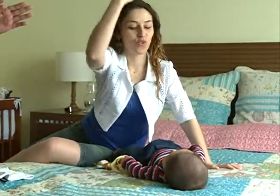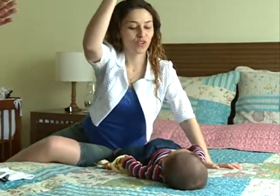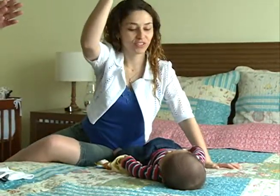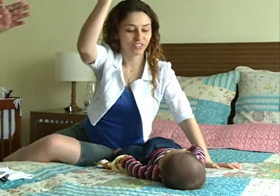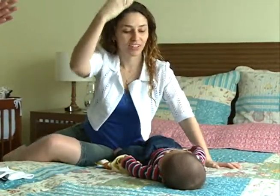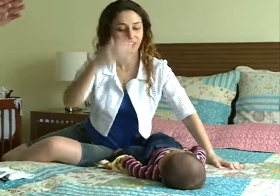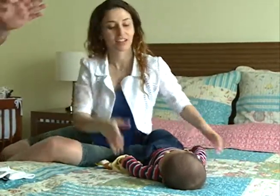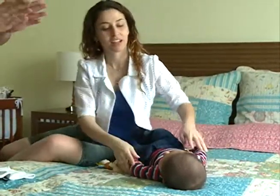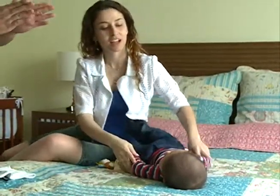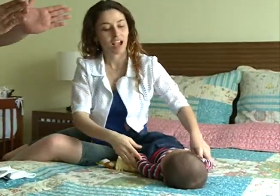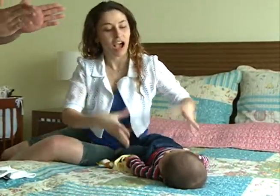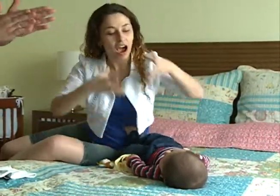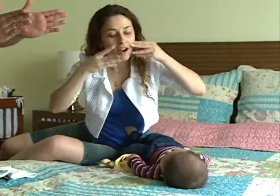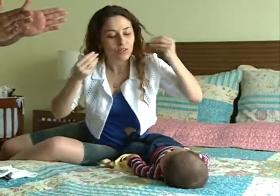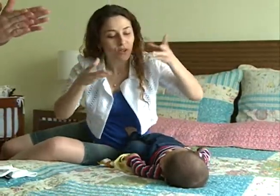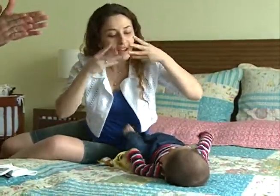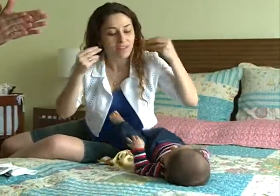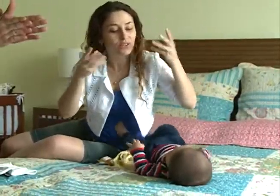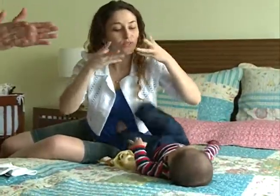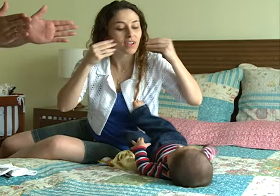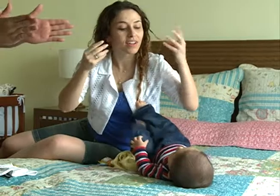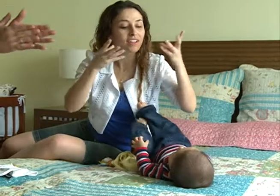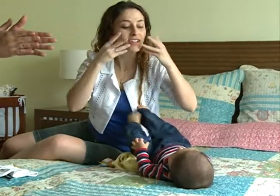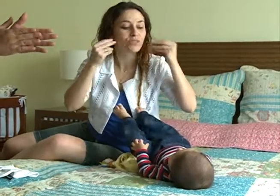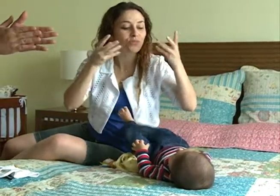Girafa Gato